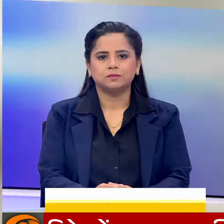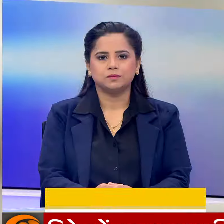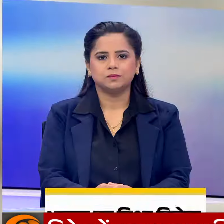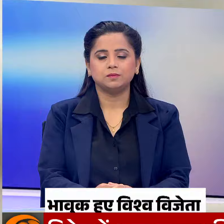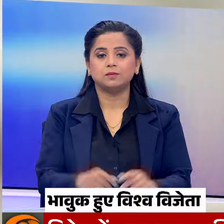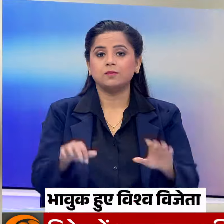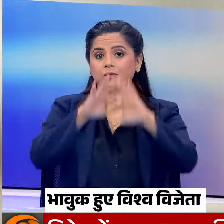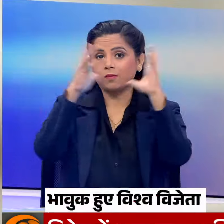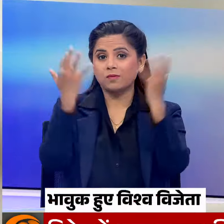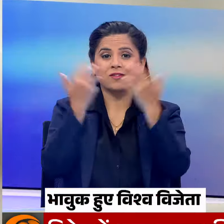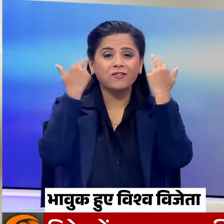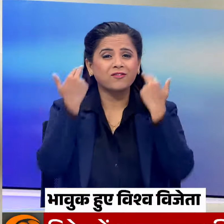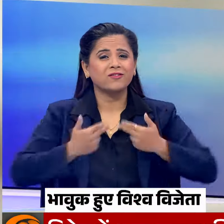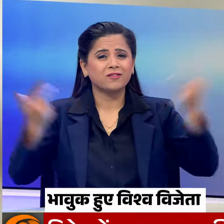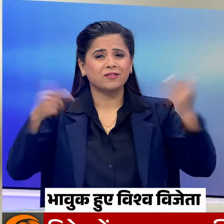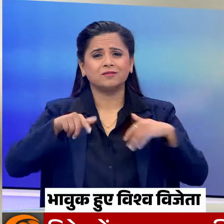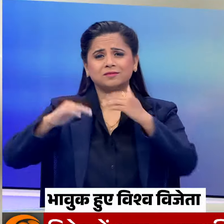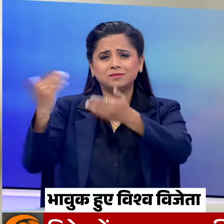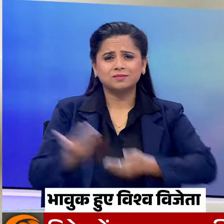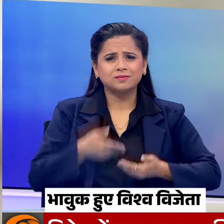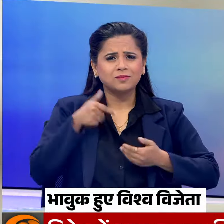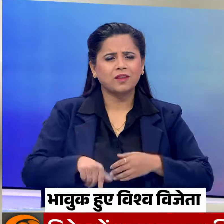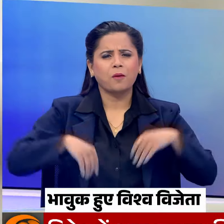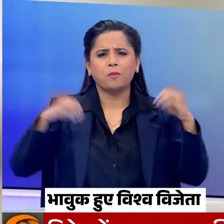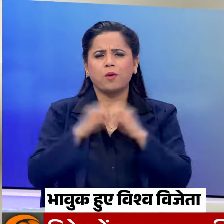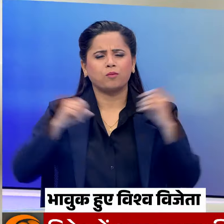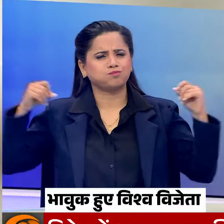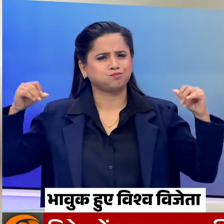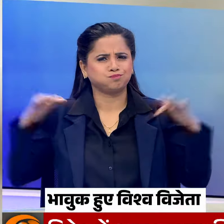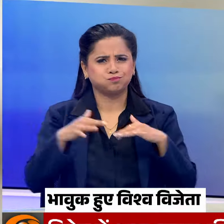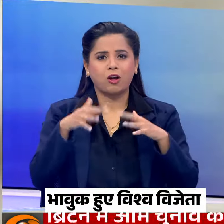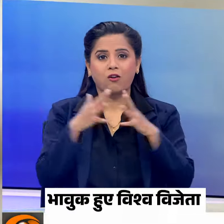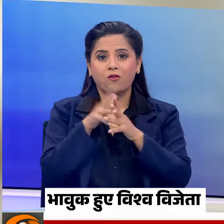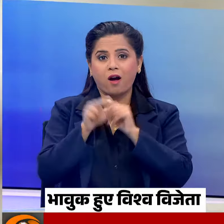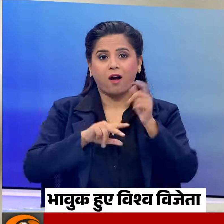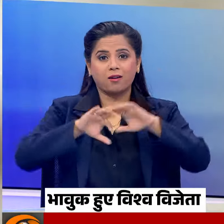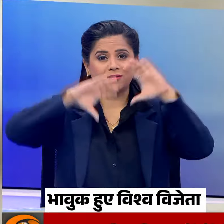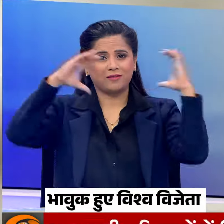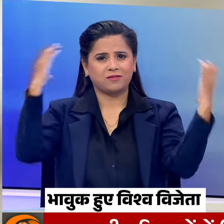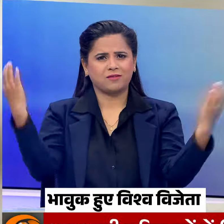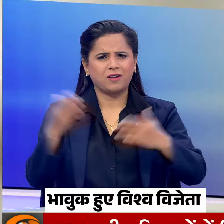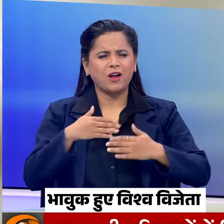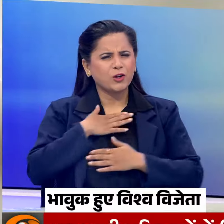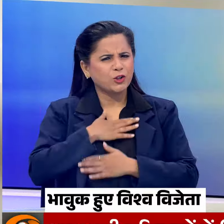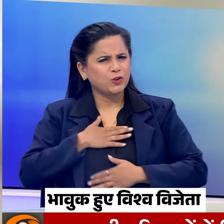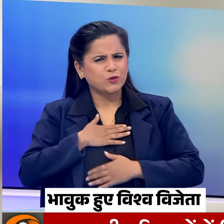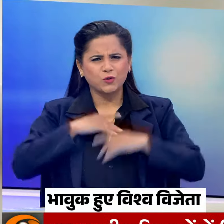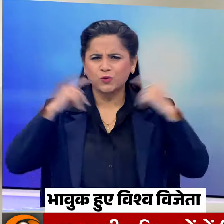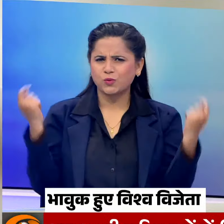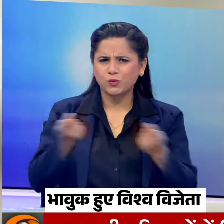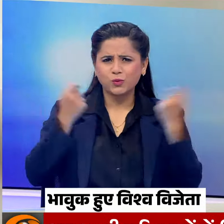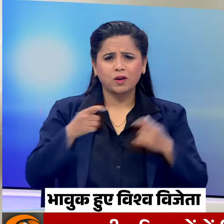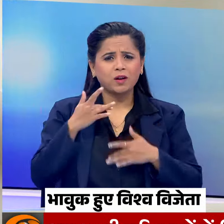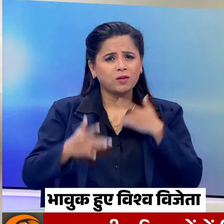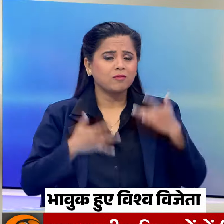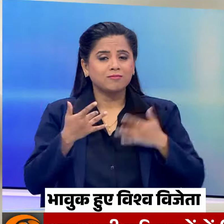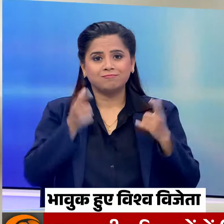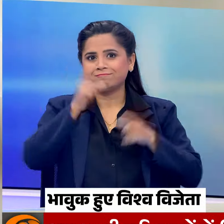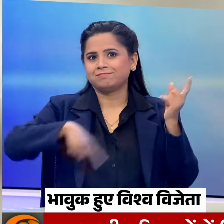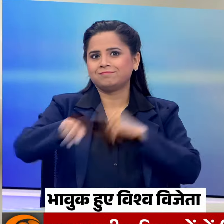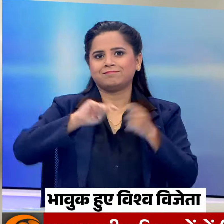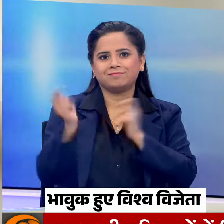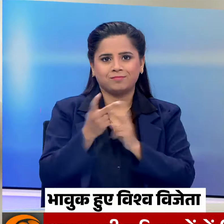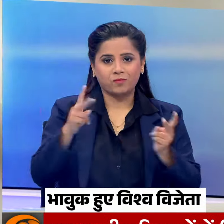विश्व विजेता के स्वागत में उम्री मुंबई वानखेडी स्टेडियम में हुआ जोड़दार जश्न एमोशनल हुए ख्यलाडी